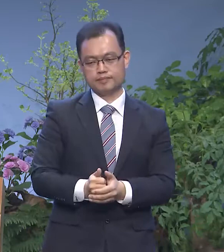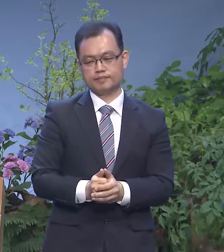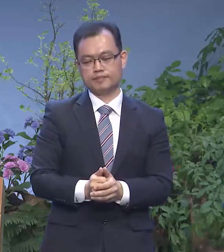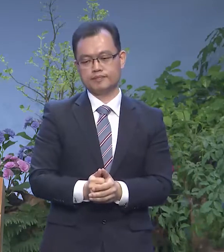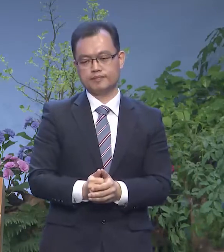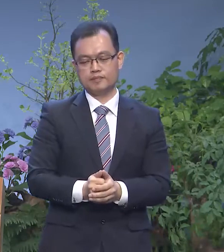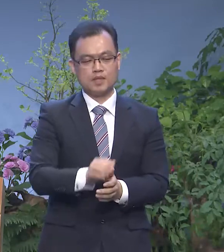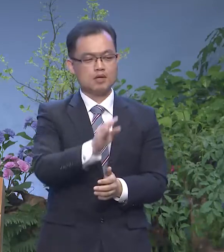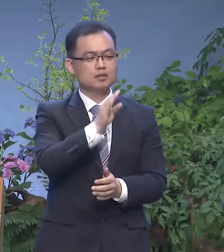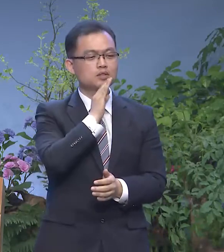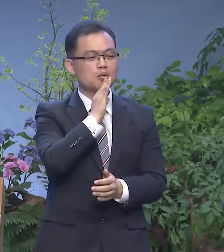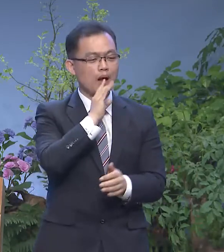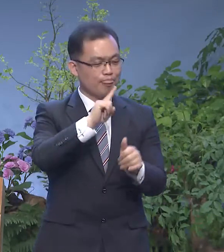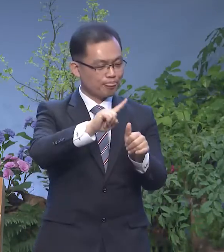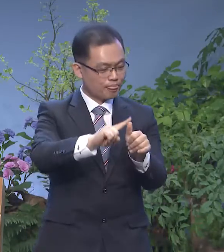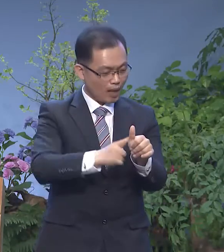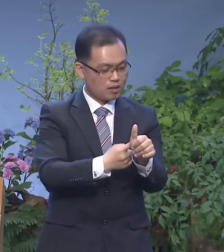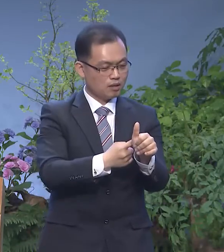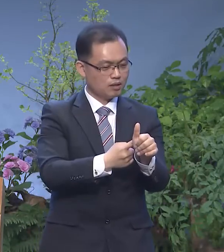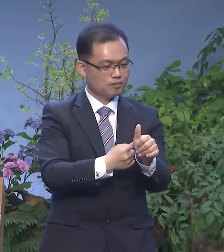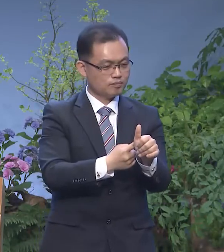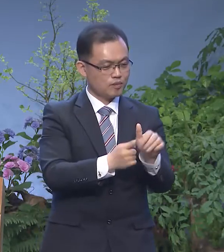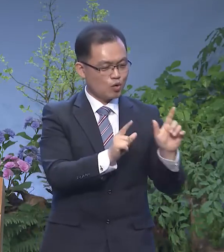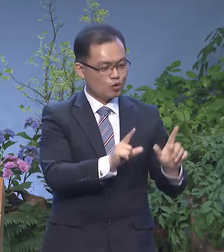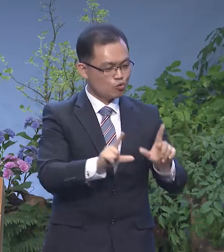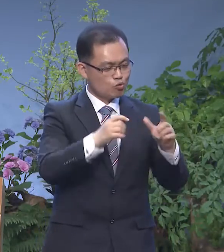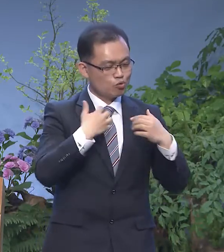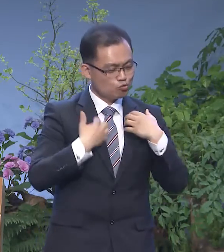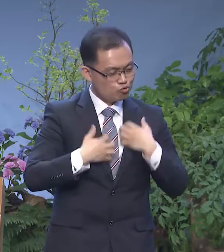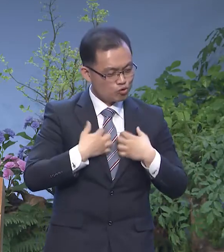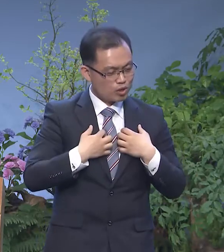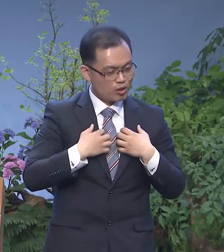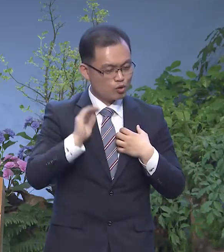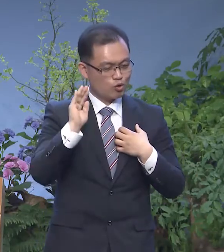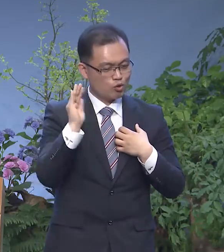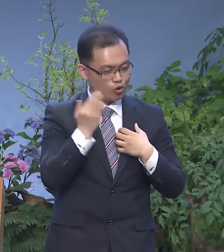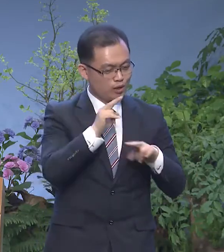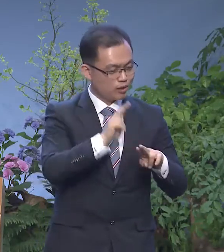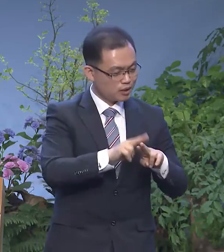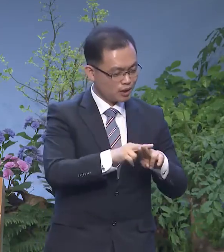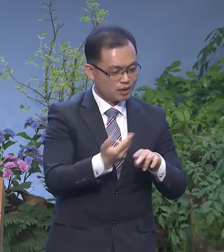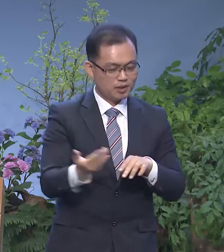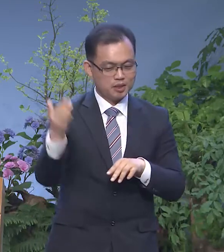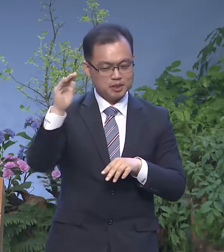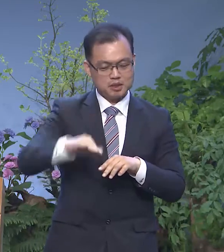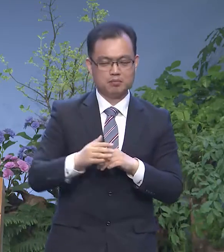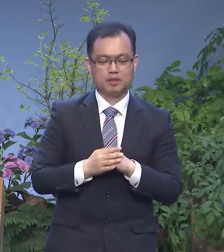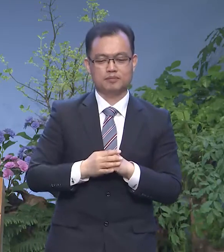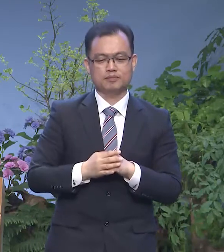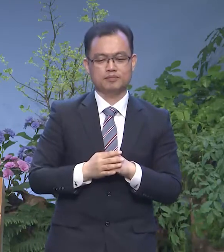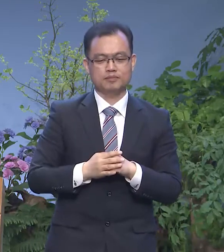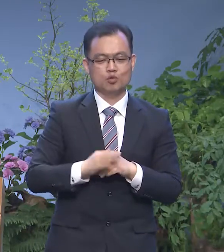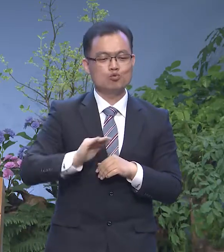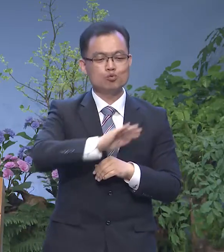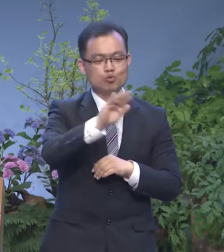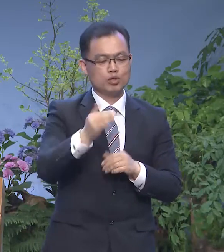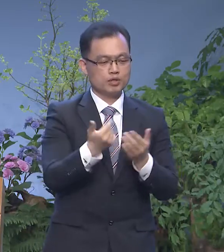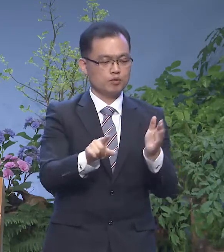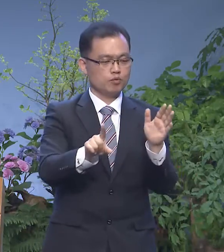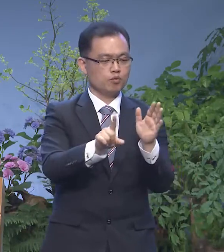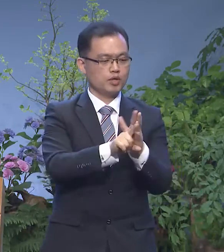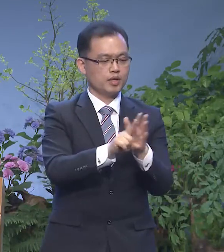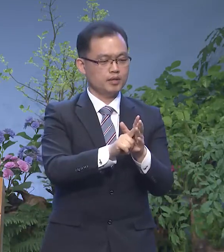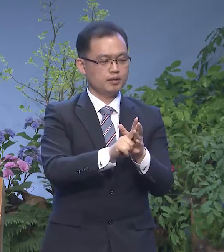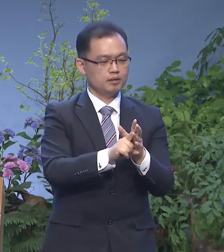정말 당연히 누려야 될 분이었음에도 불구하고 우리를 위해서 기꺼이 누림의